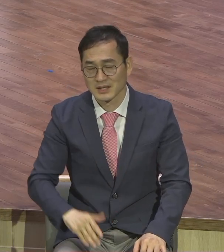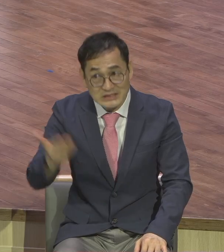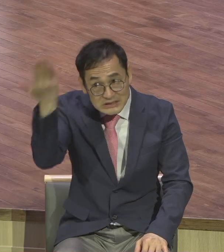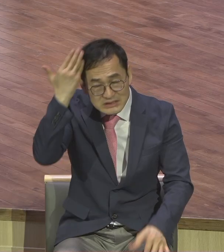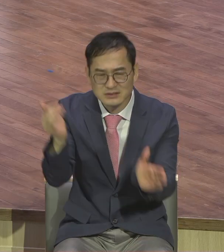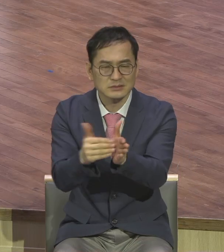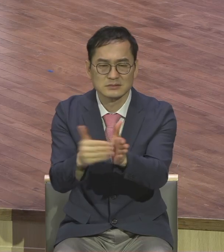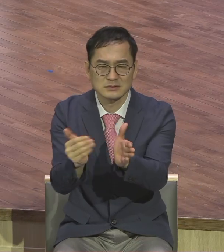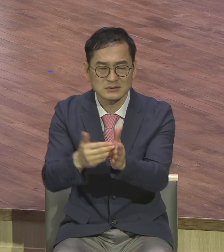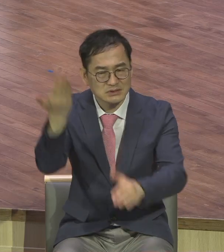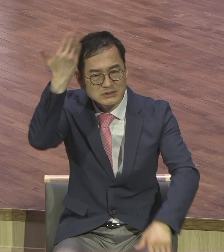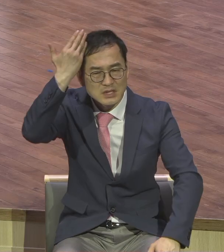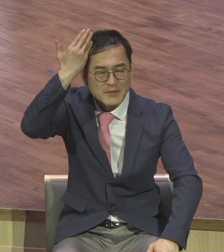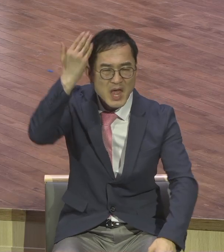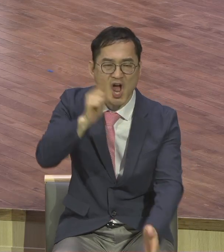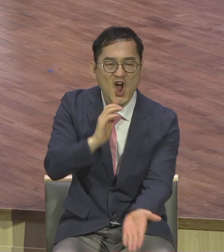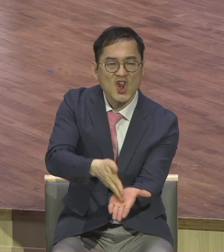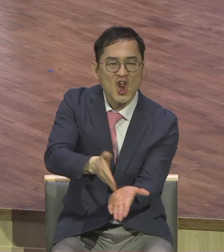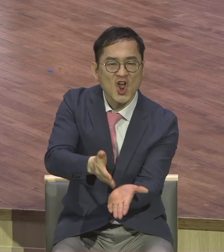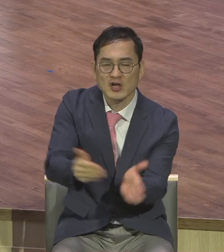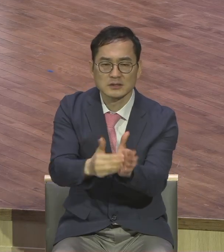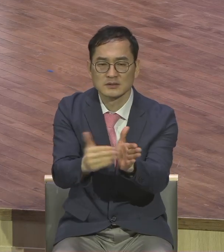못했어요. 그냥 지식적으로 알아. 지식적으로.